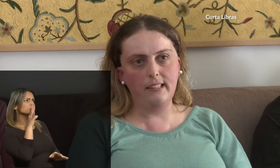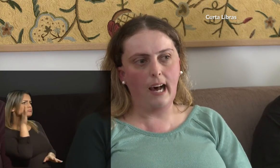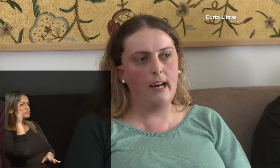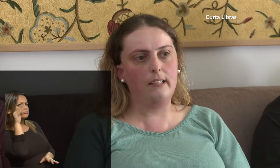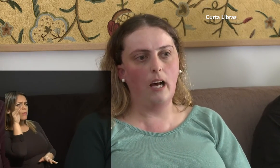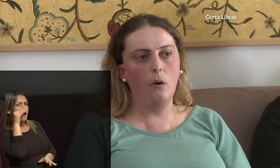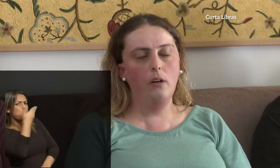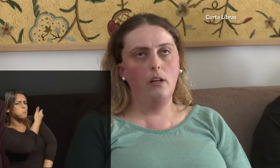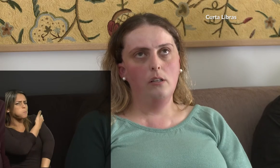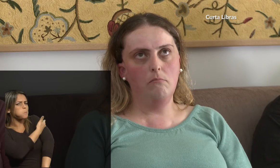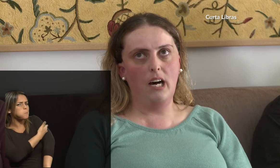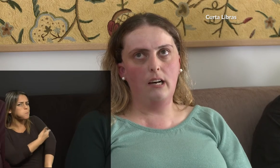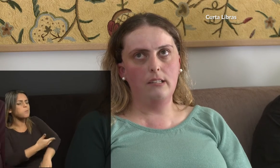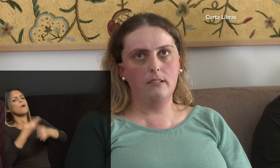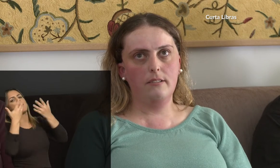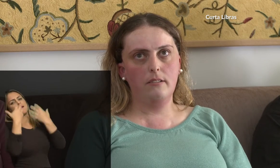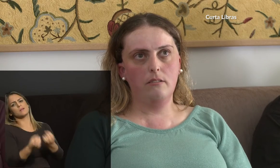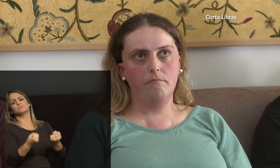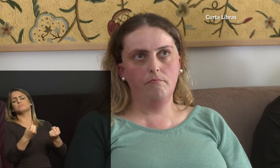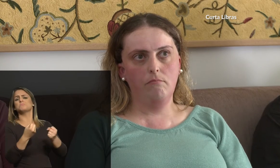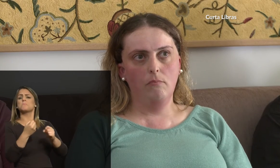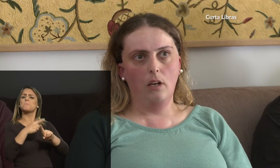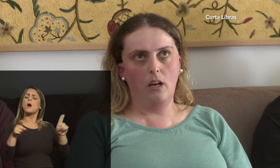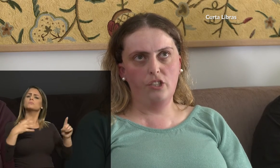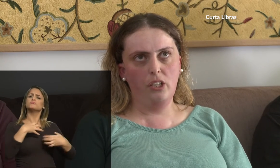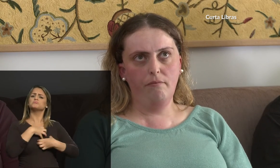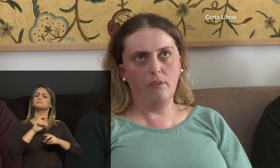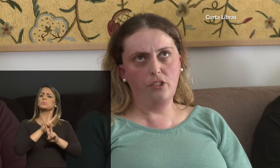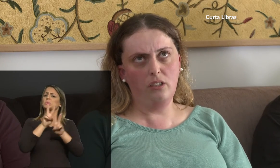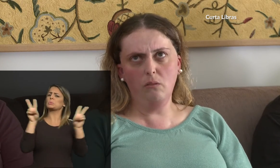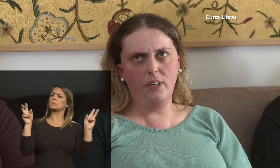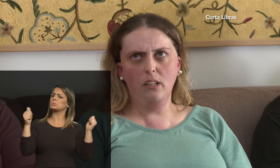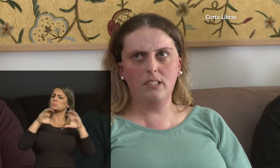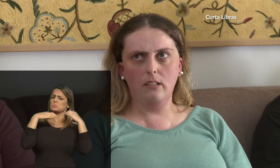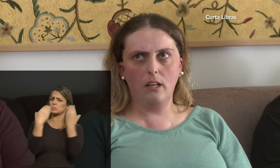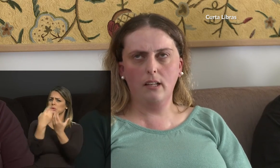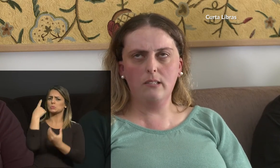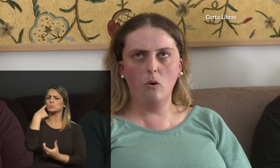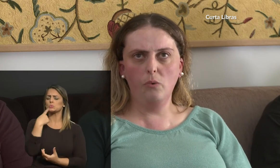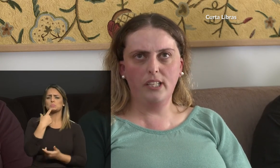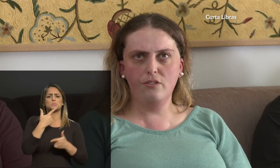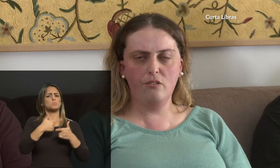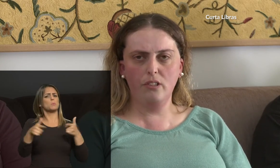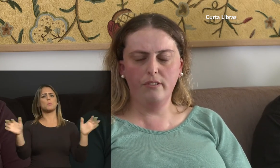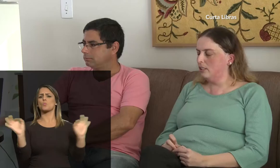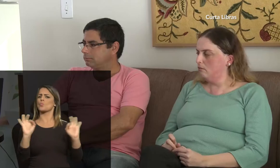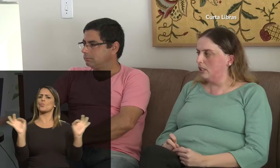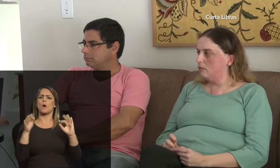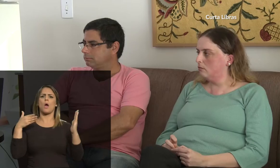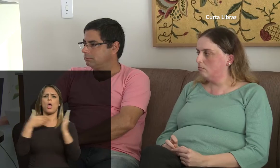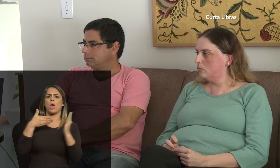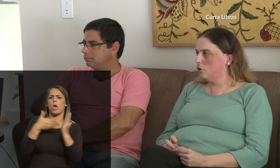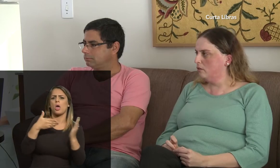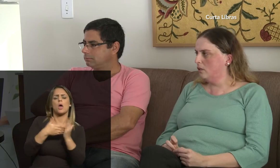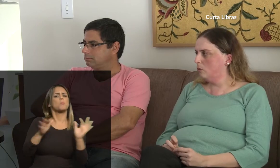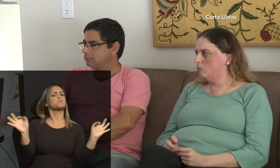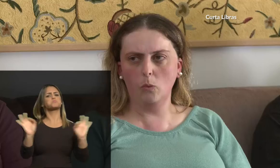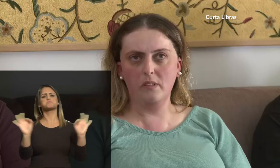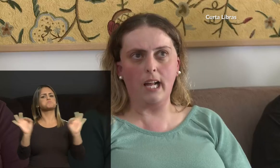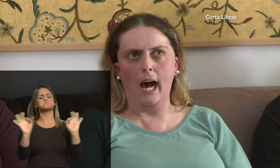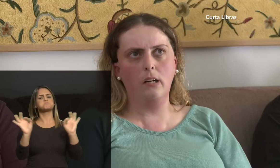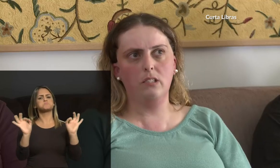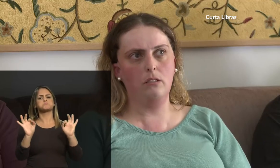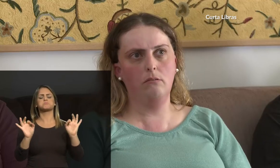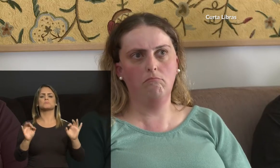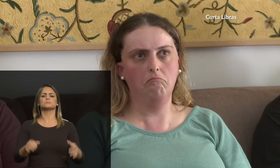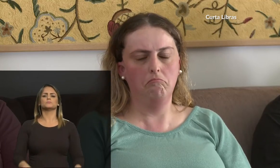também me aceitarem e tal. Mas, acho que tranquilo, assim, em relação à comunidade surda foi tranquilo. Não tive nenhum